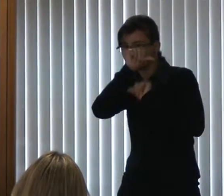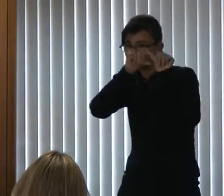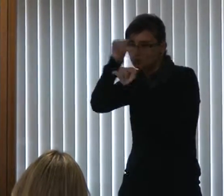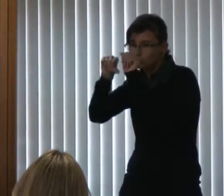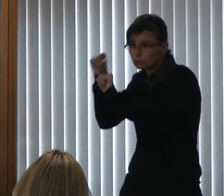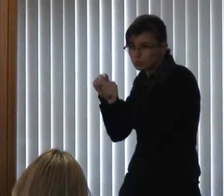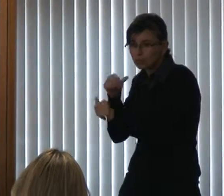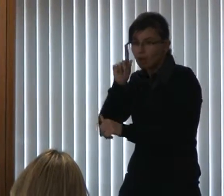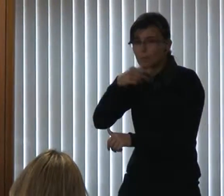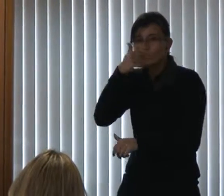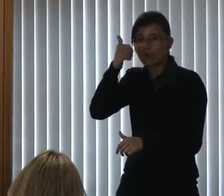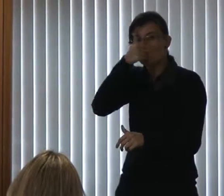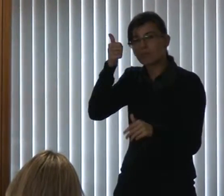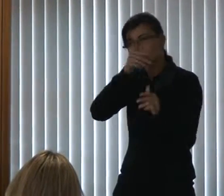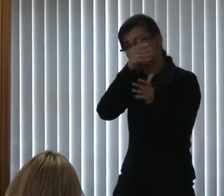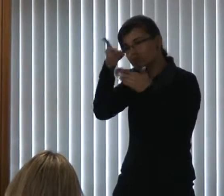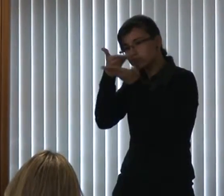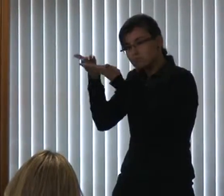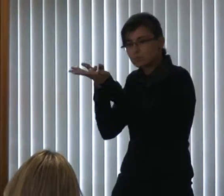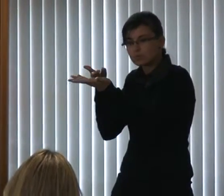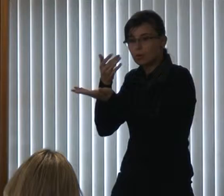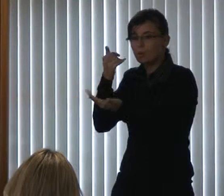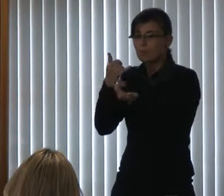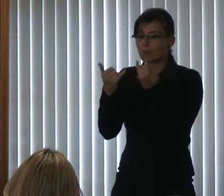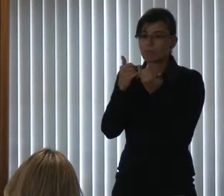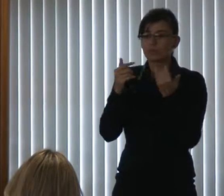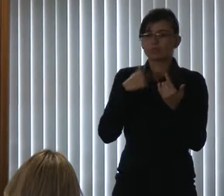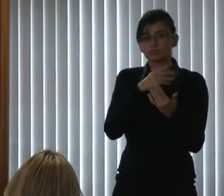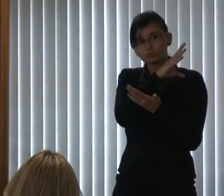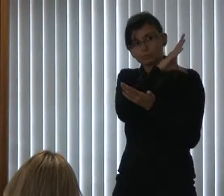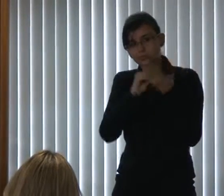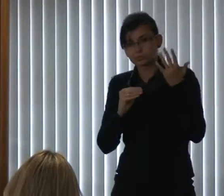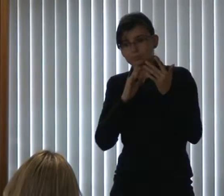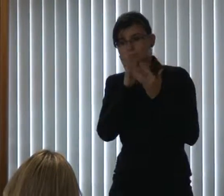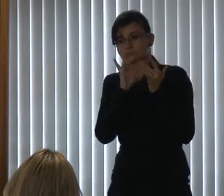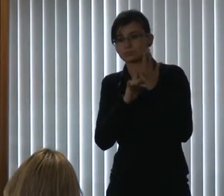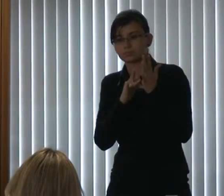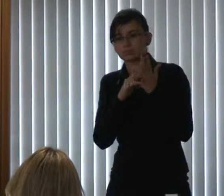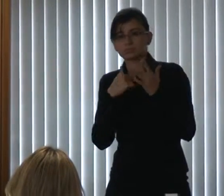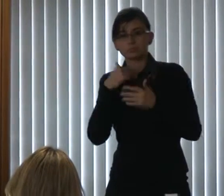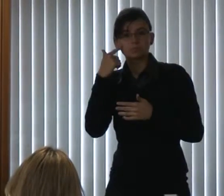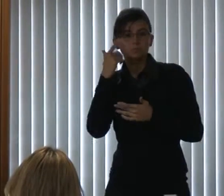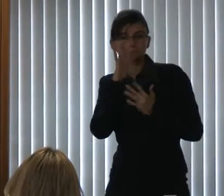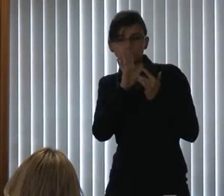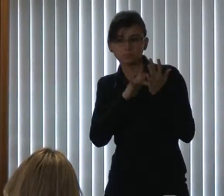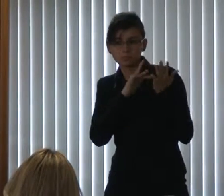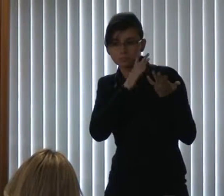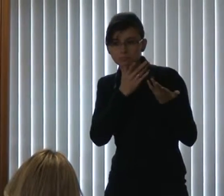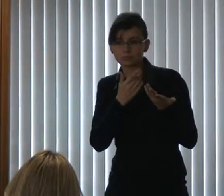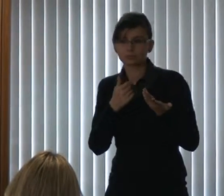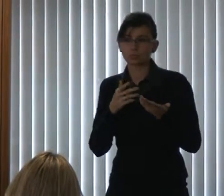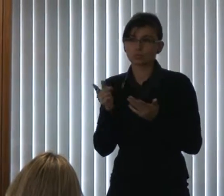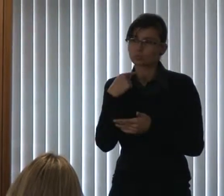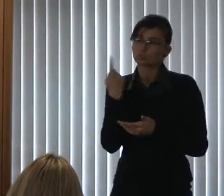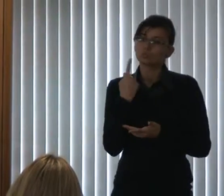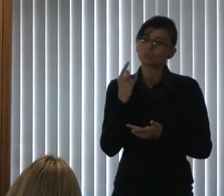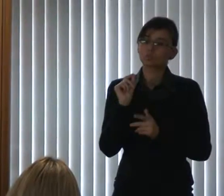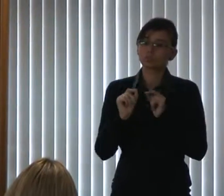nas mãos de Cristo. E falar em tocar nas mãos de Cristo, nós estamos vivendo o tempo do advento, do